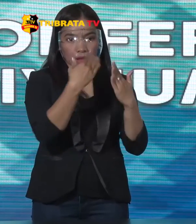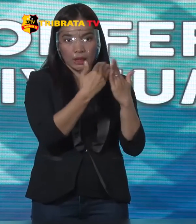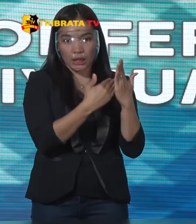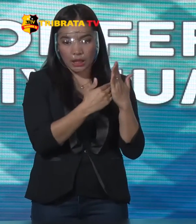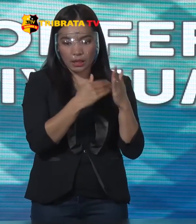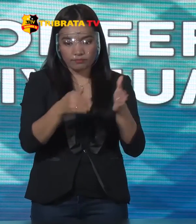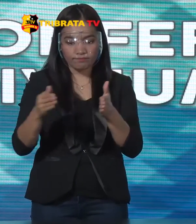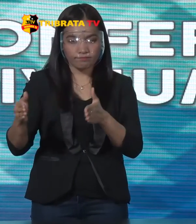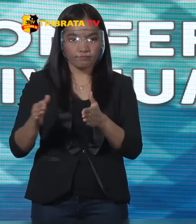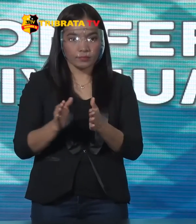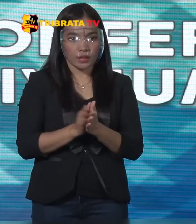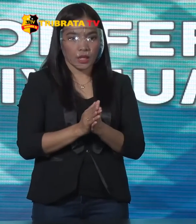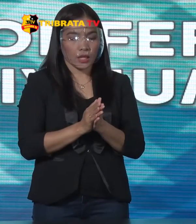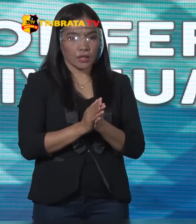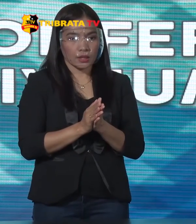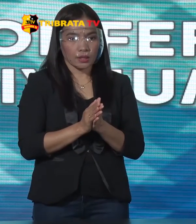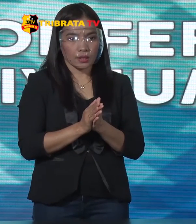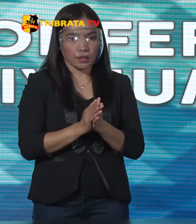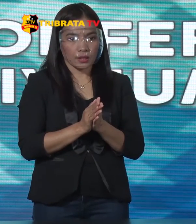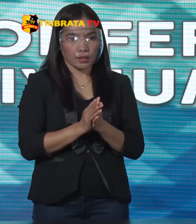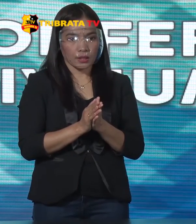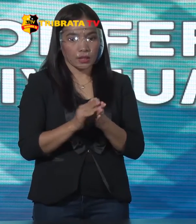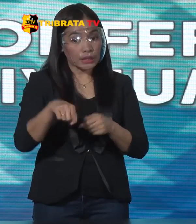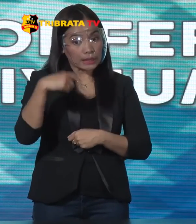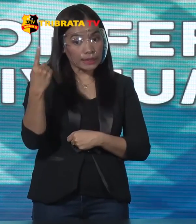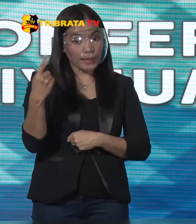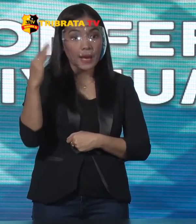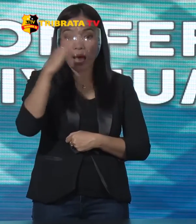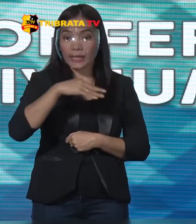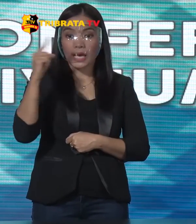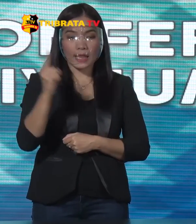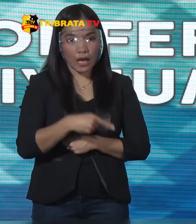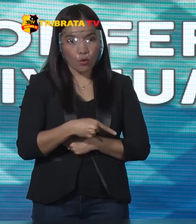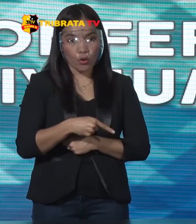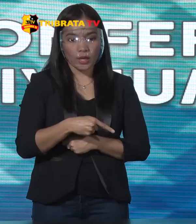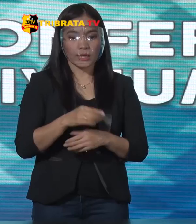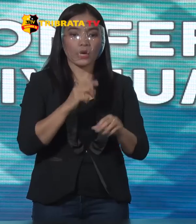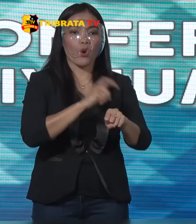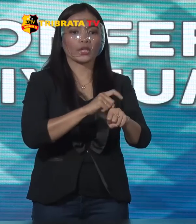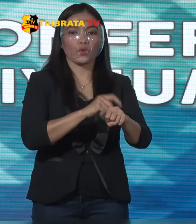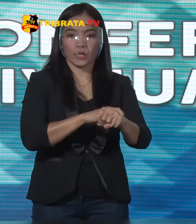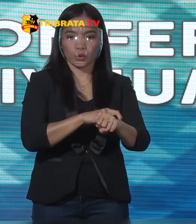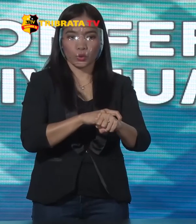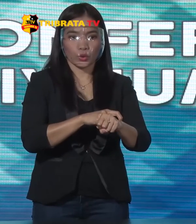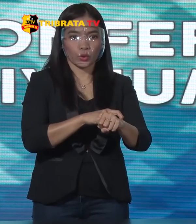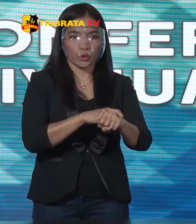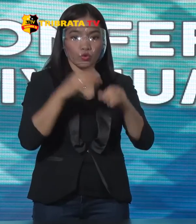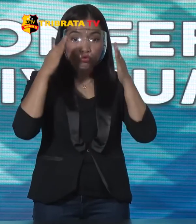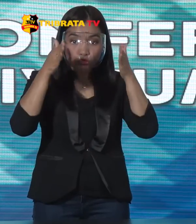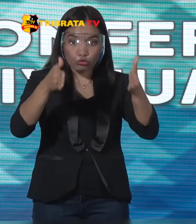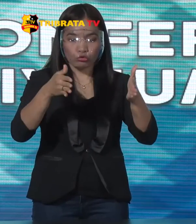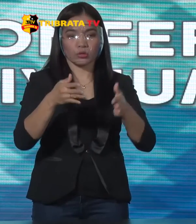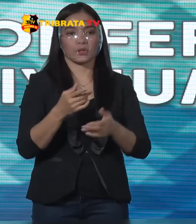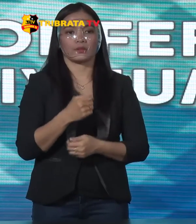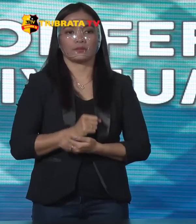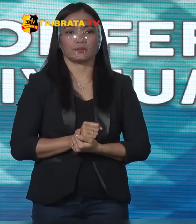Checking itu Harus berlangsung Sepanjang hari Yaitu 24 jam Atau hanya Di momen-momen tertentu Waktu-waktu tertentu Seperti